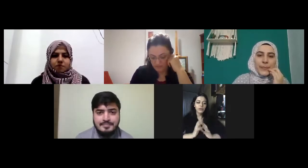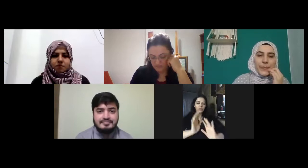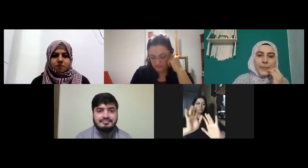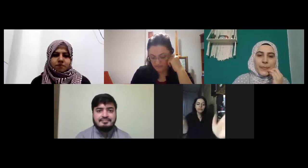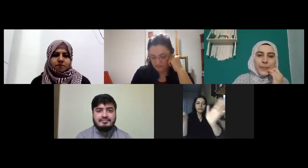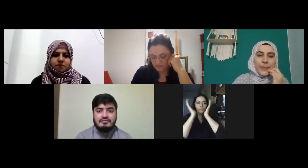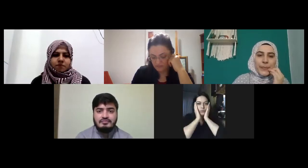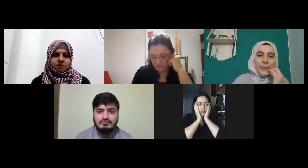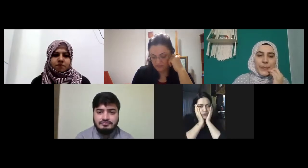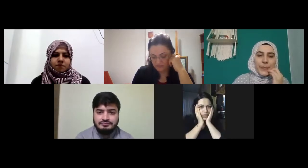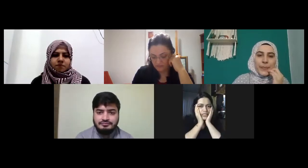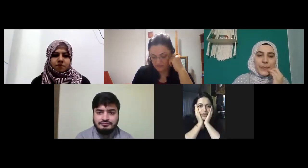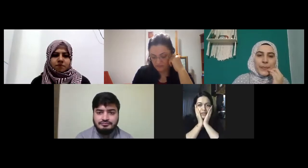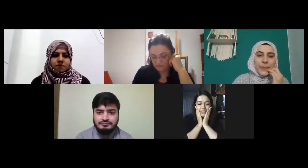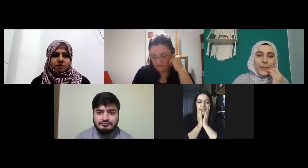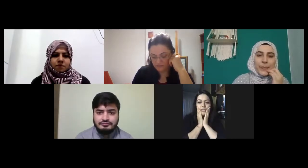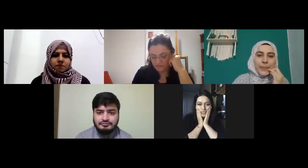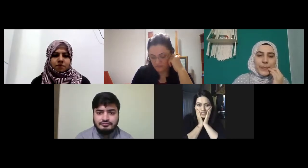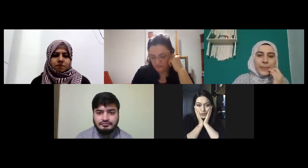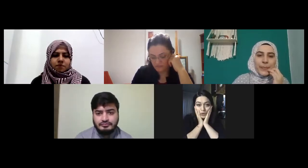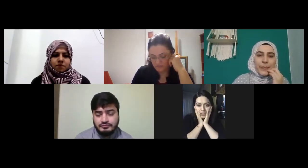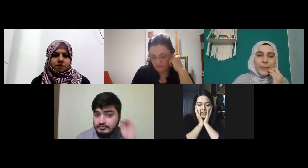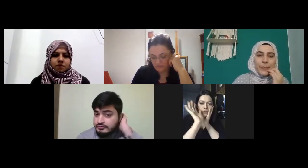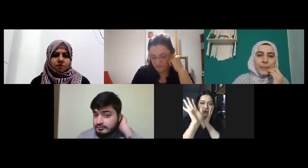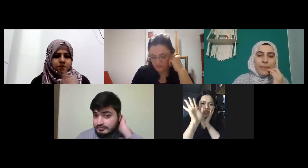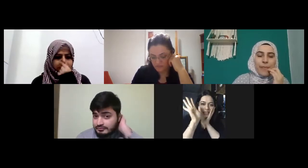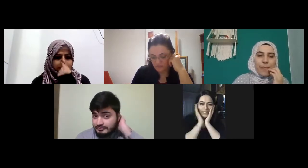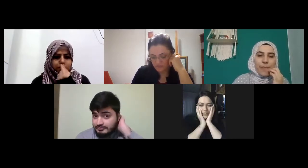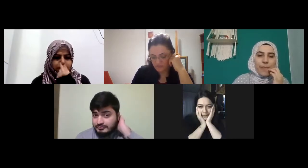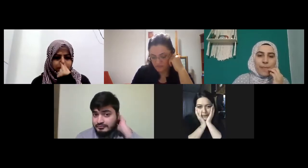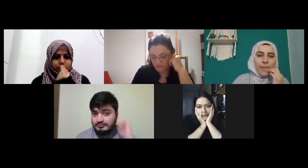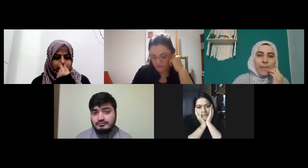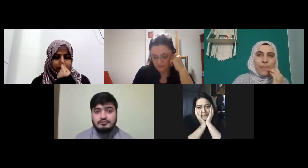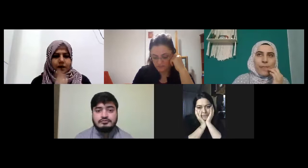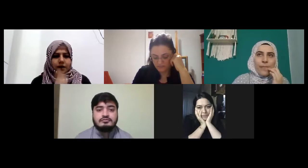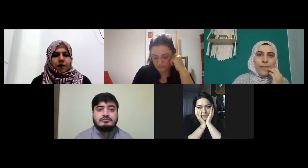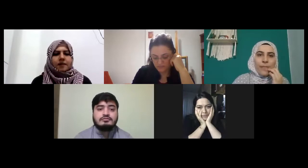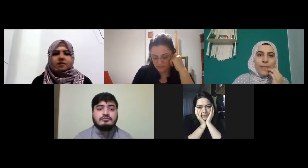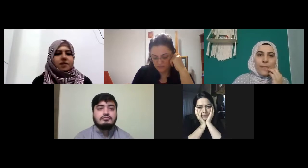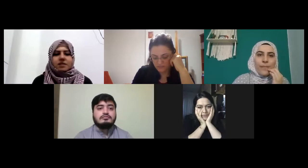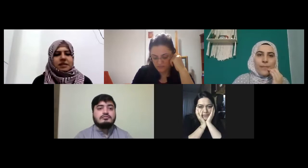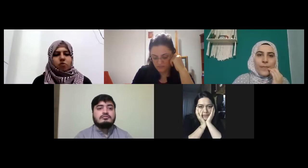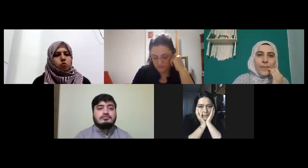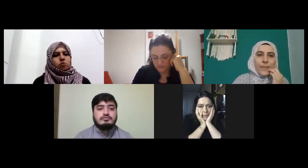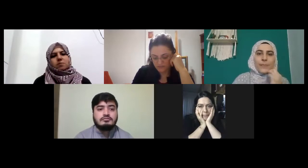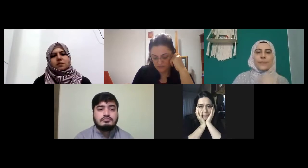ölteyim mi bugün sadece renkler ve sayıları anlatacaktım çok karışık çünkü sayılar diye hangi rengi seviyorsun mesela